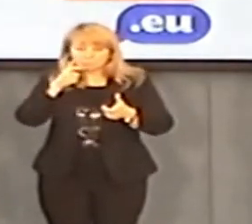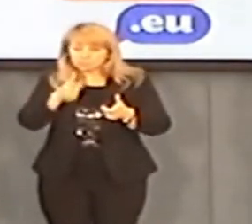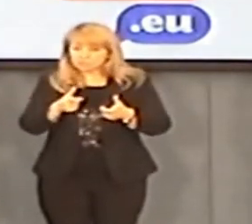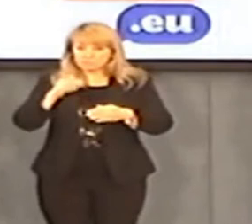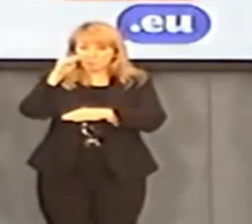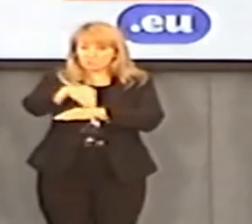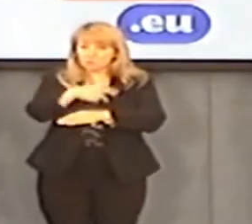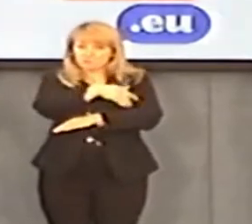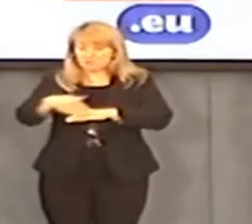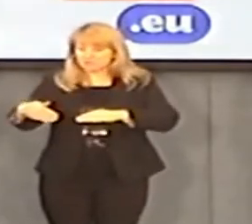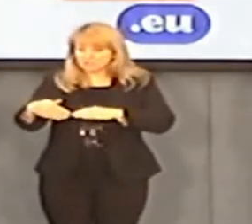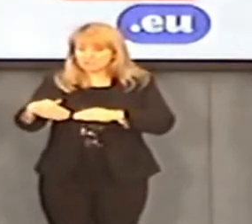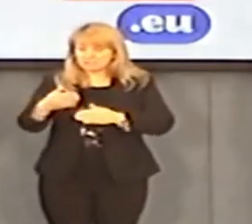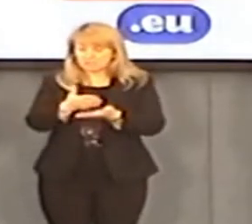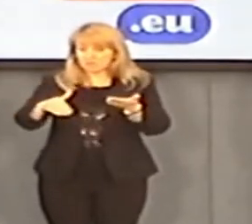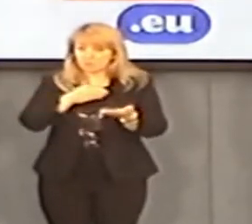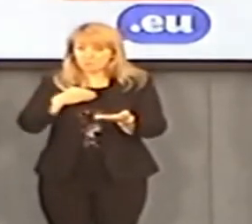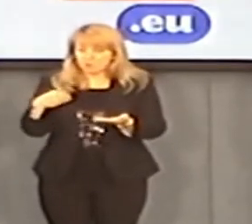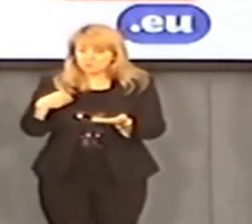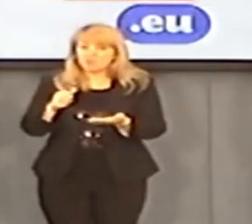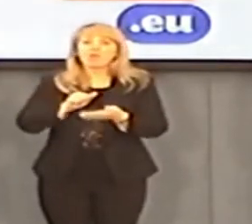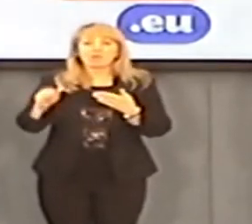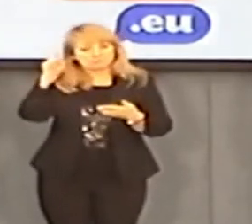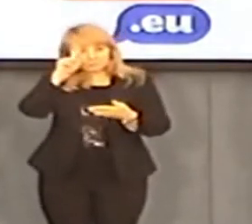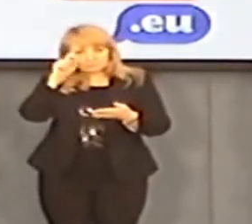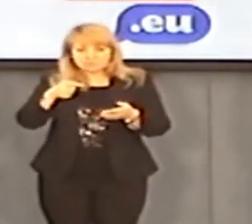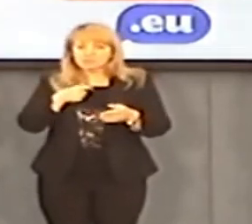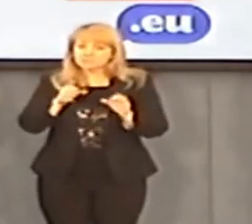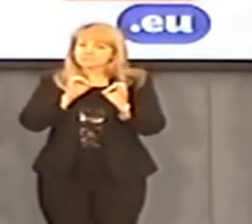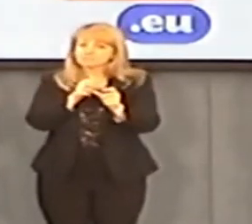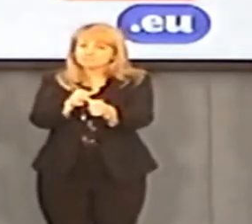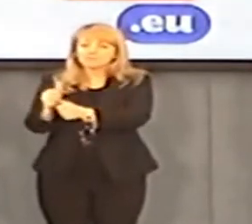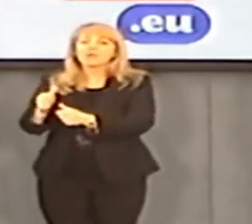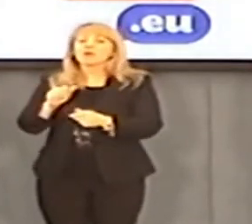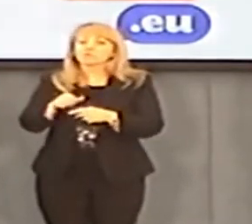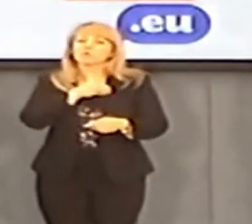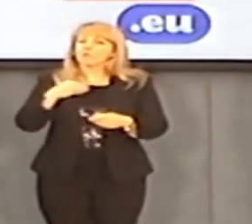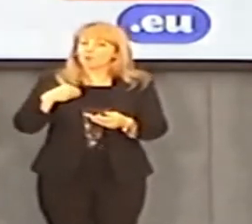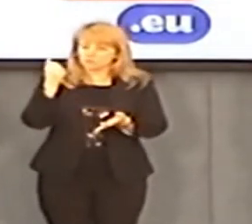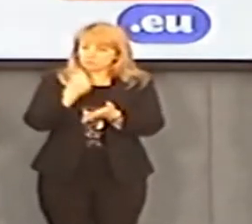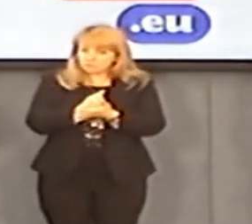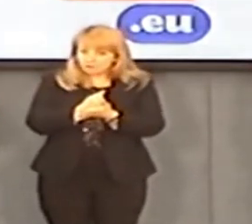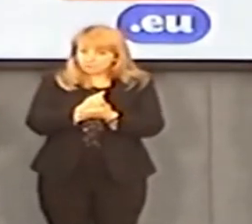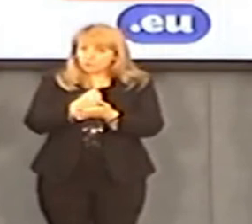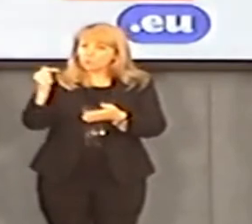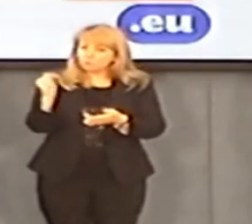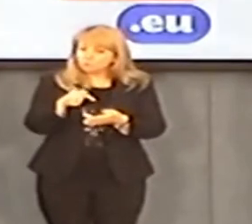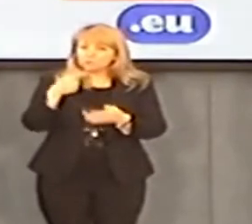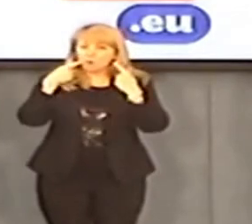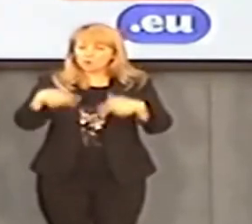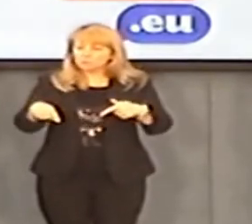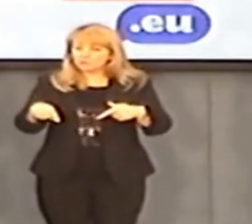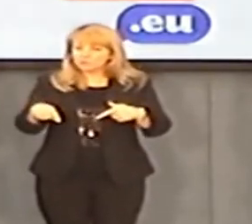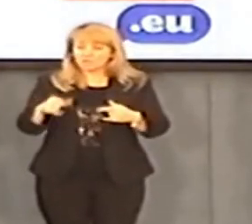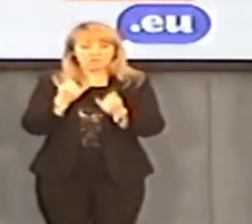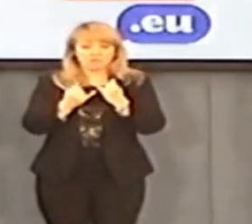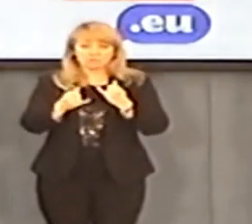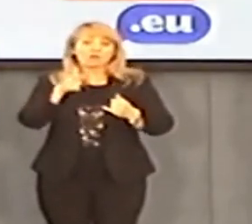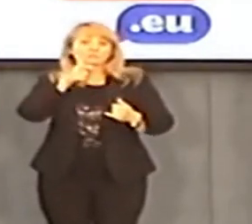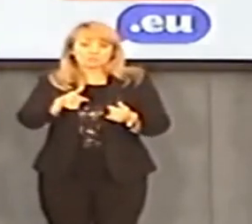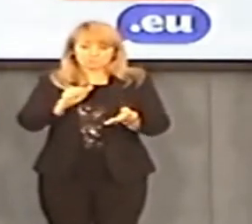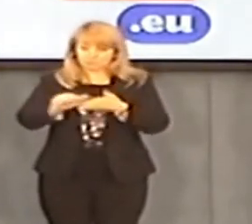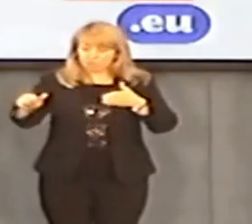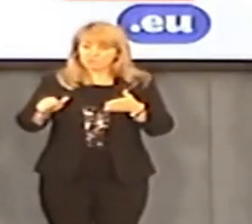obywatel polski, który popełnił przestępstwo poza granicami kraju jest ścigany przez polskie prawo,